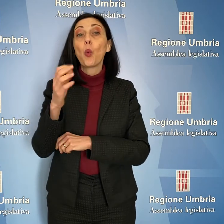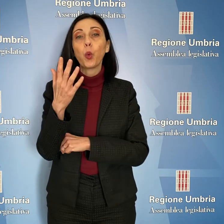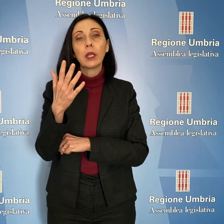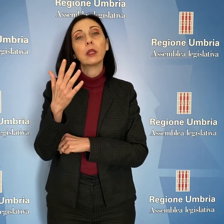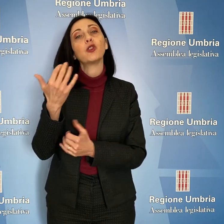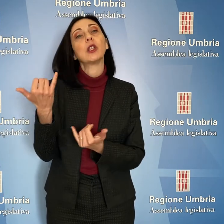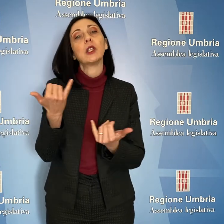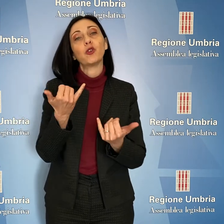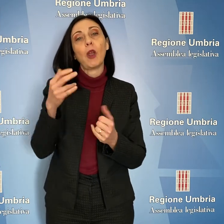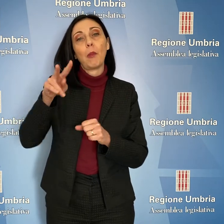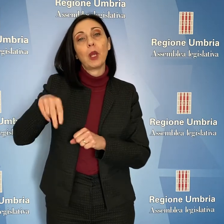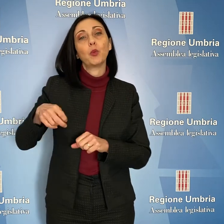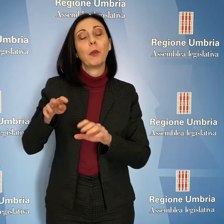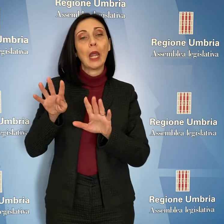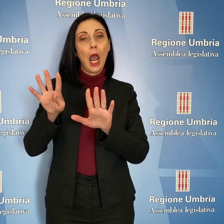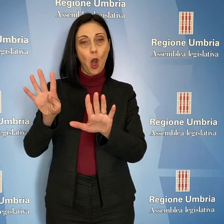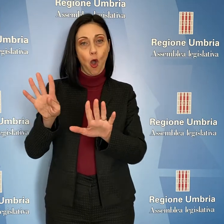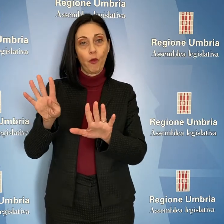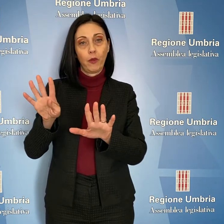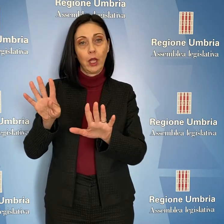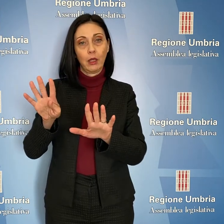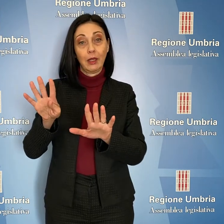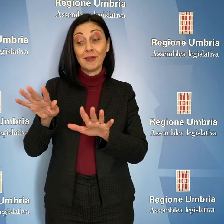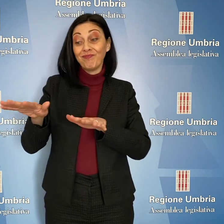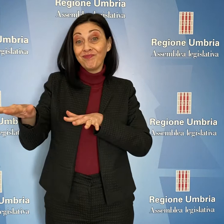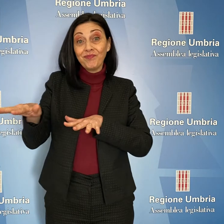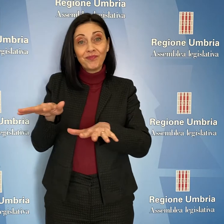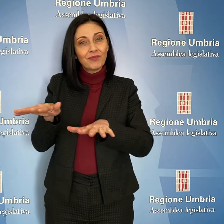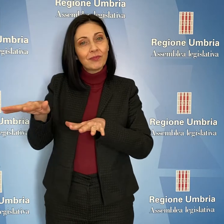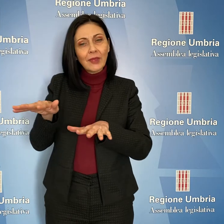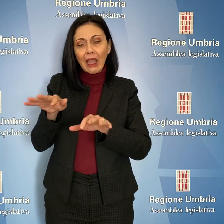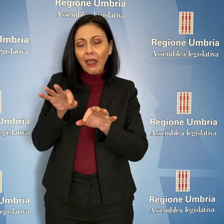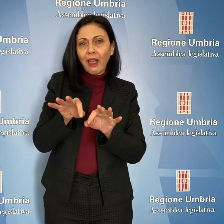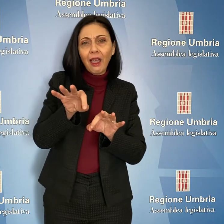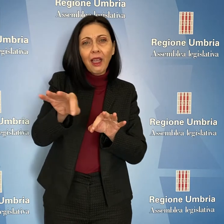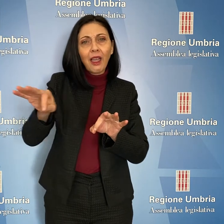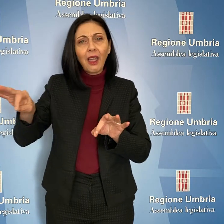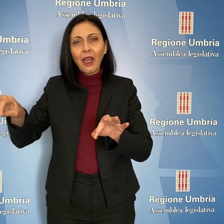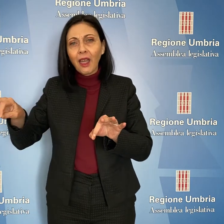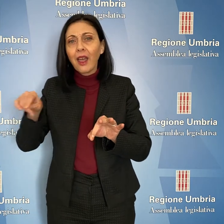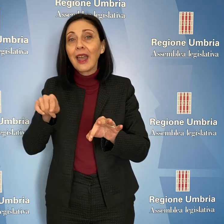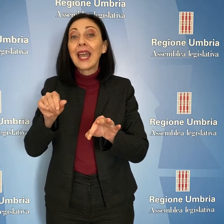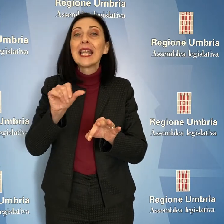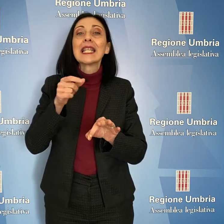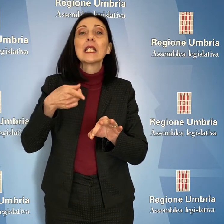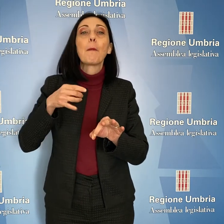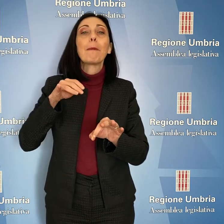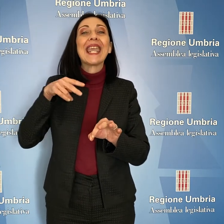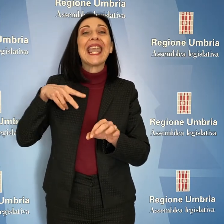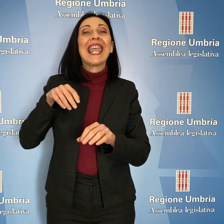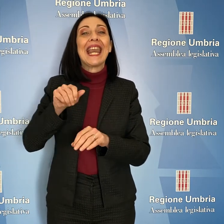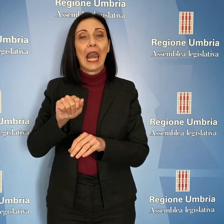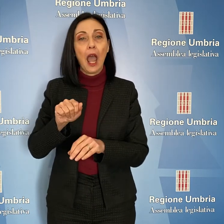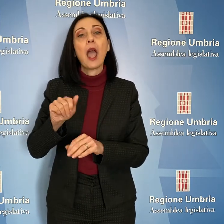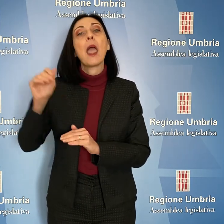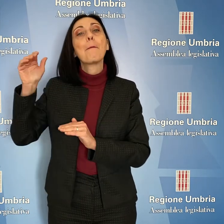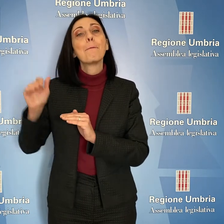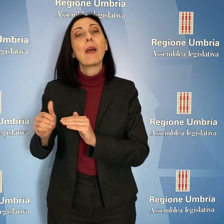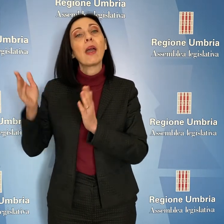dicembre 2009. L'evento calamitoso interessò in particolar modo Spina e la media valle del Tevere.